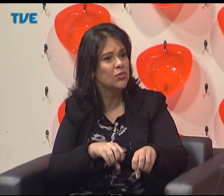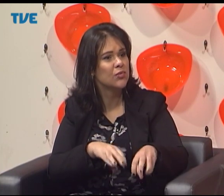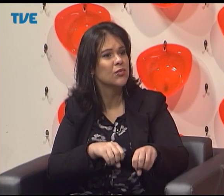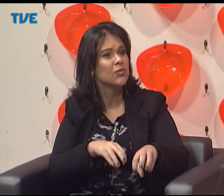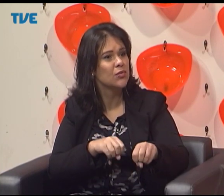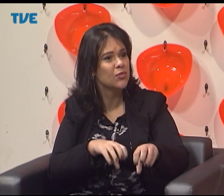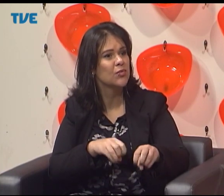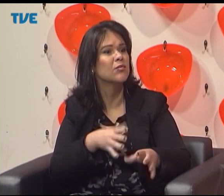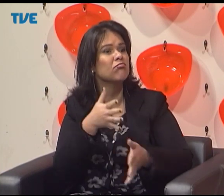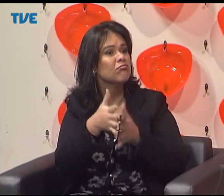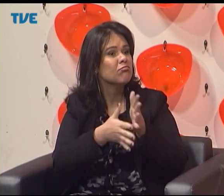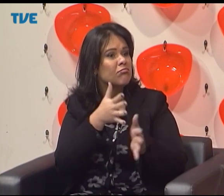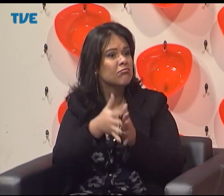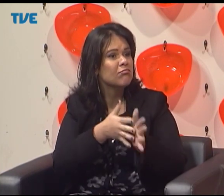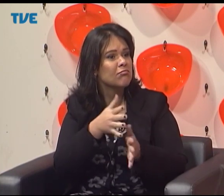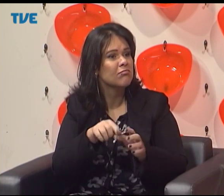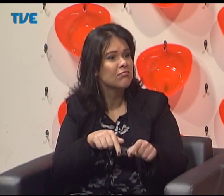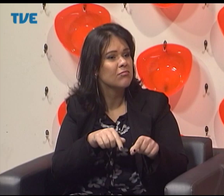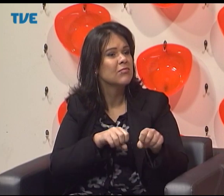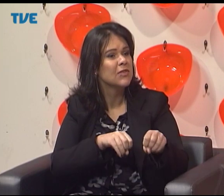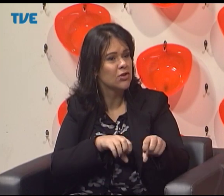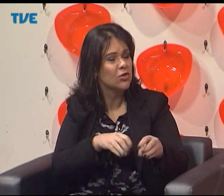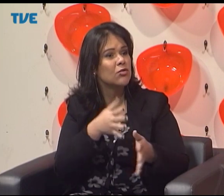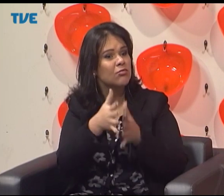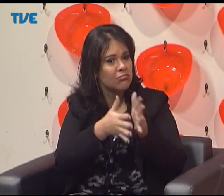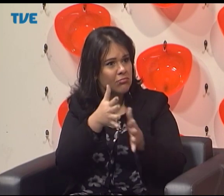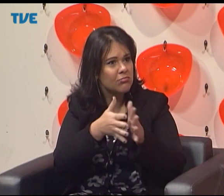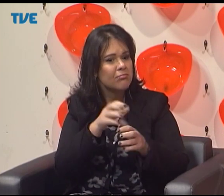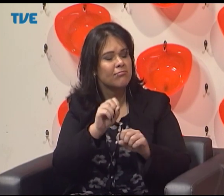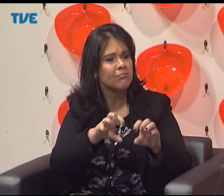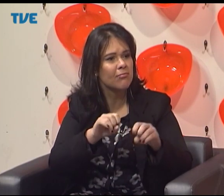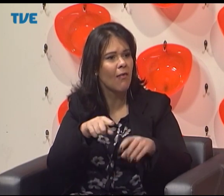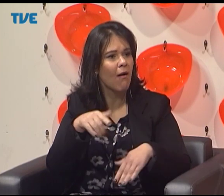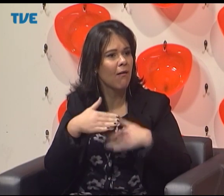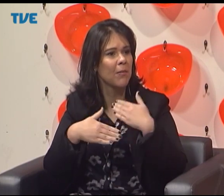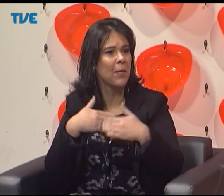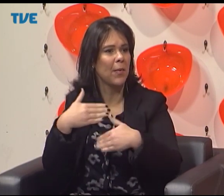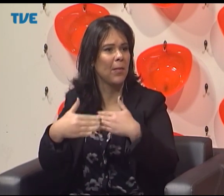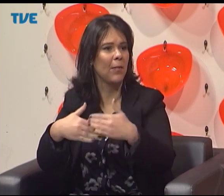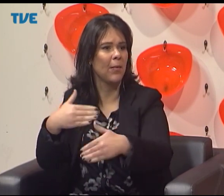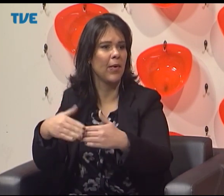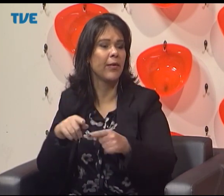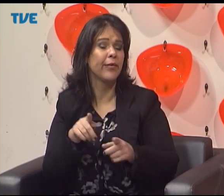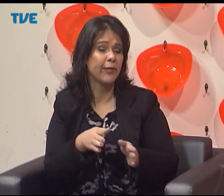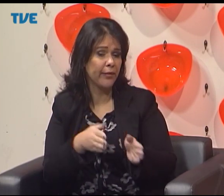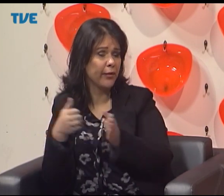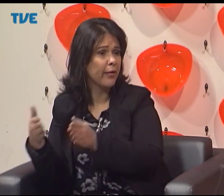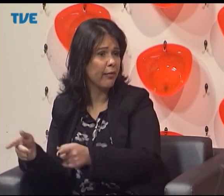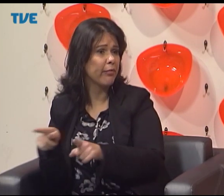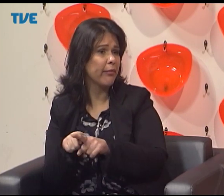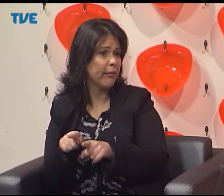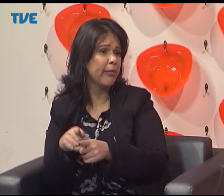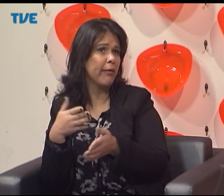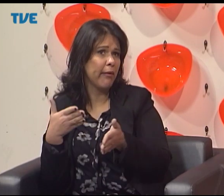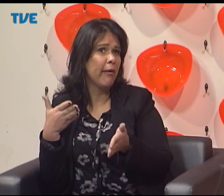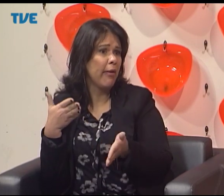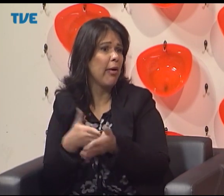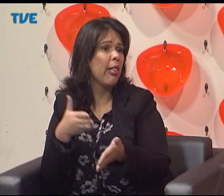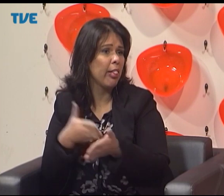da França. Eles trouxeram todo um olhar para a educação de surdos através